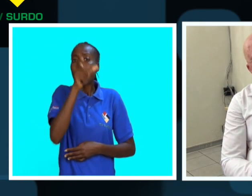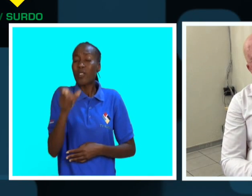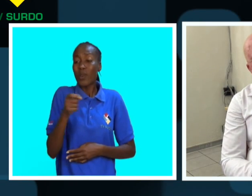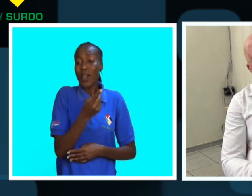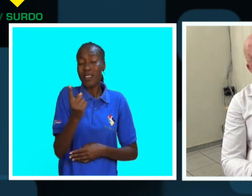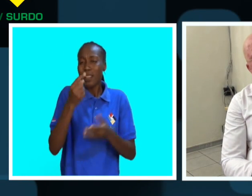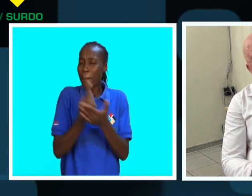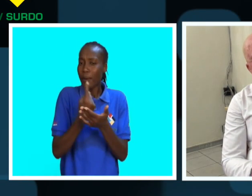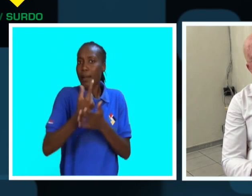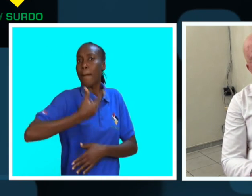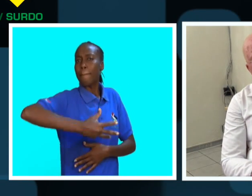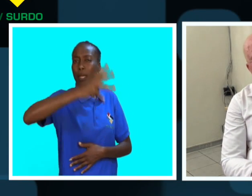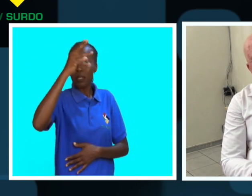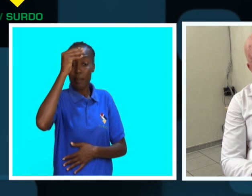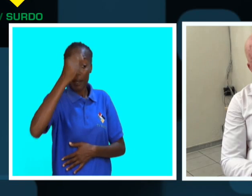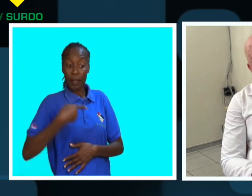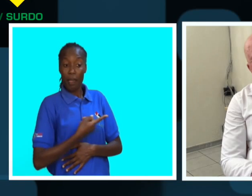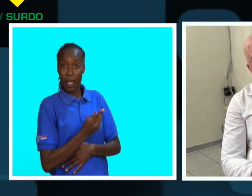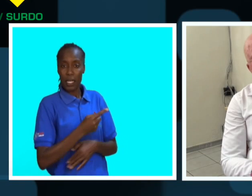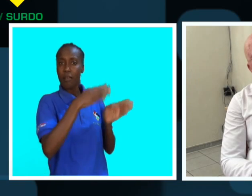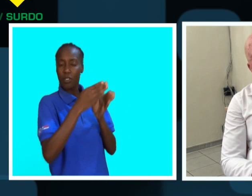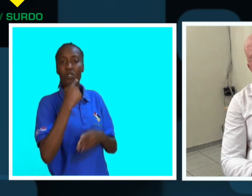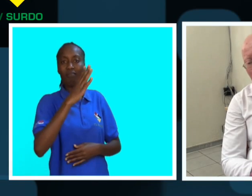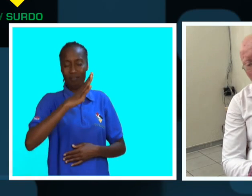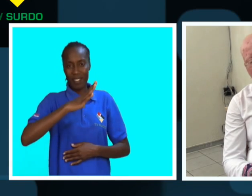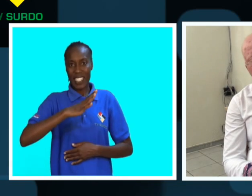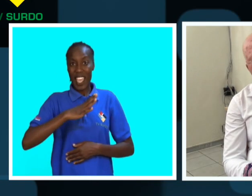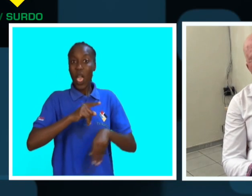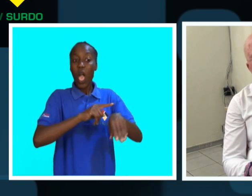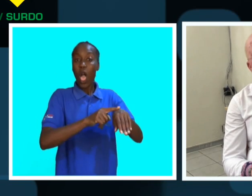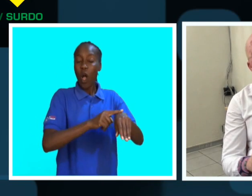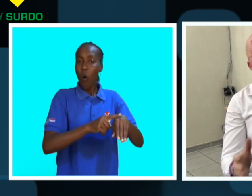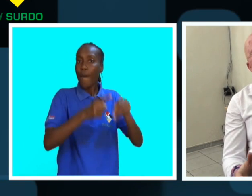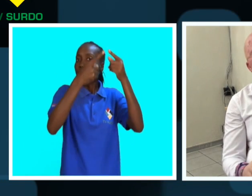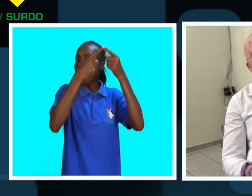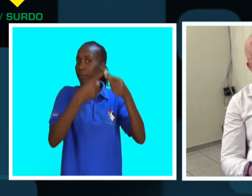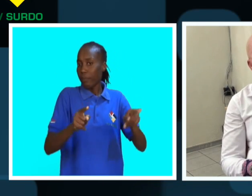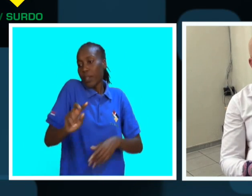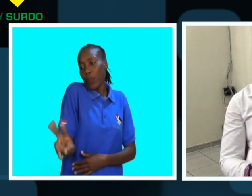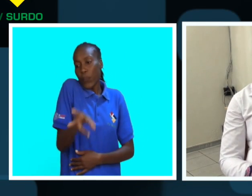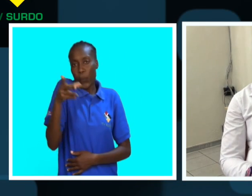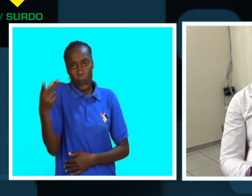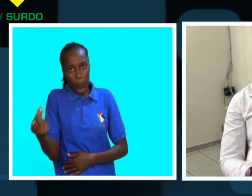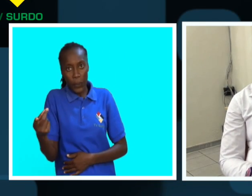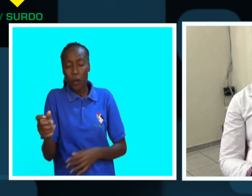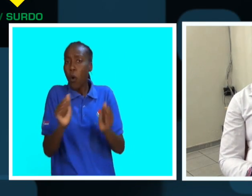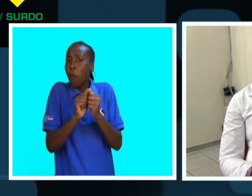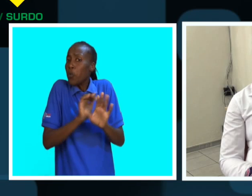É preciso que as pessoas entendam que esta pessoa só tem uma cor da pele diferente das outras. E nada